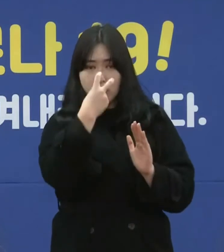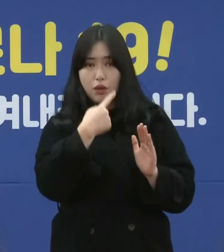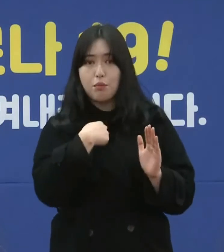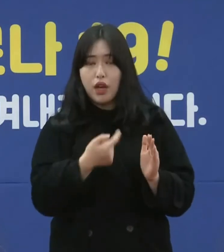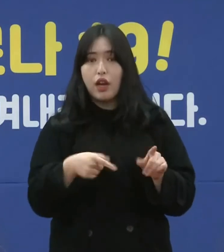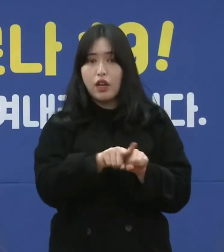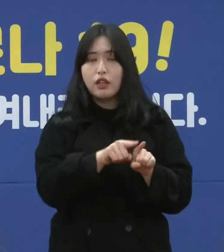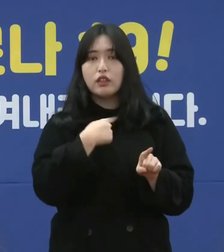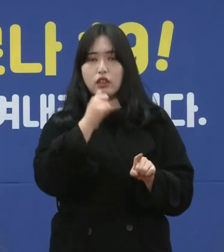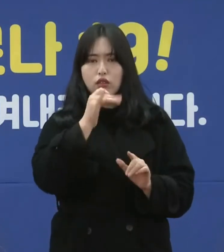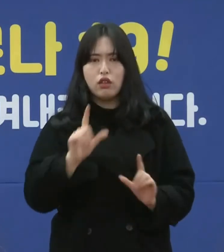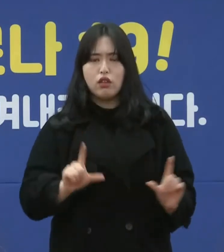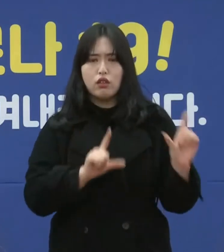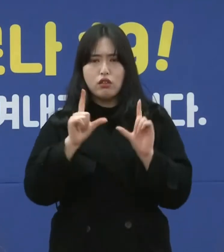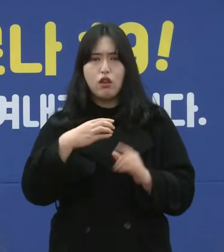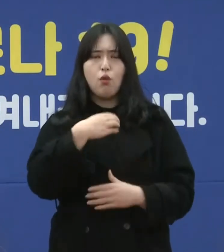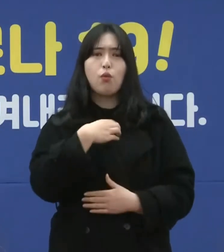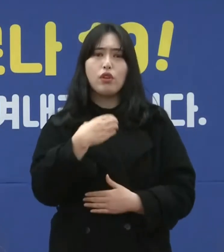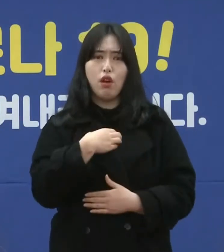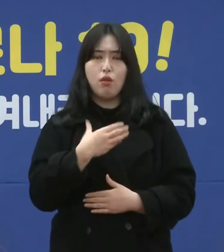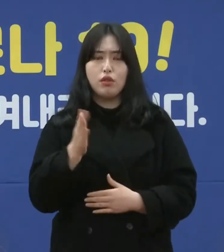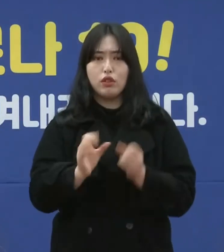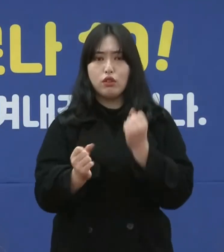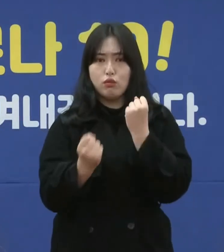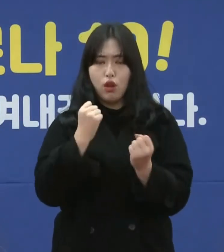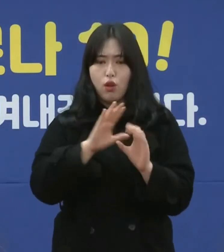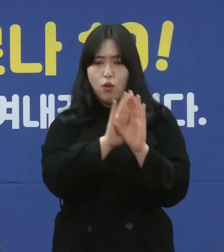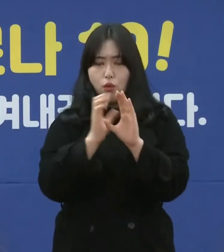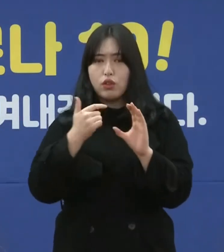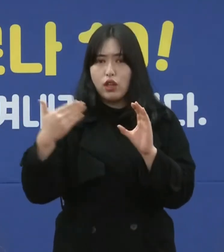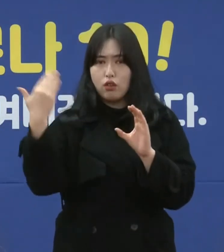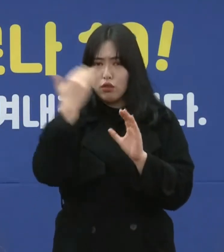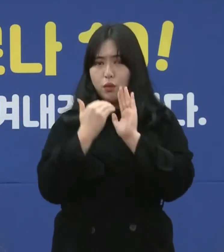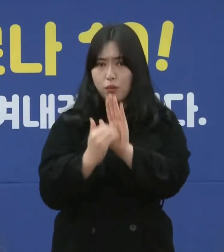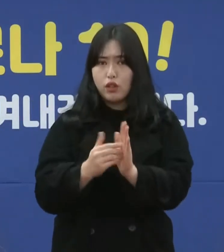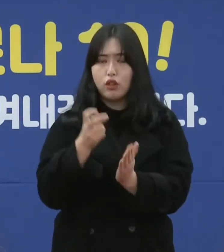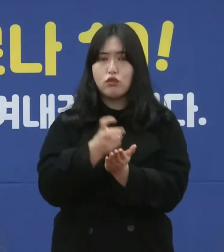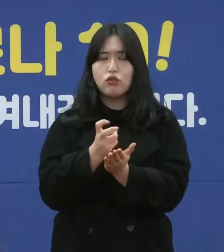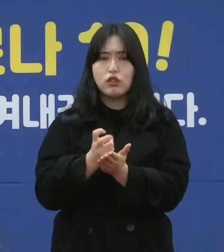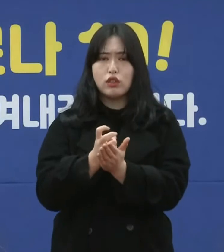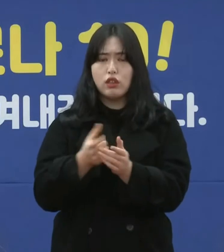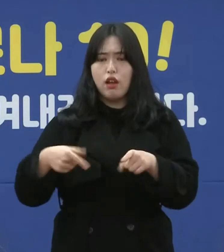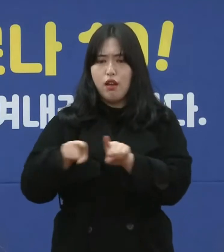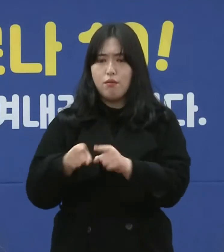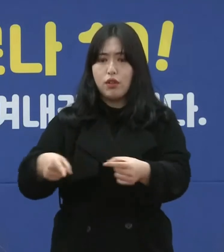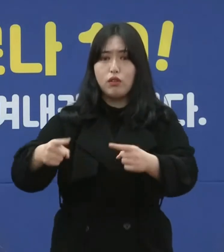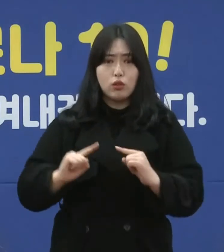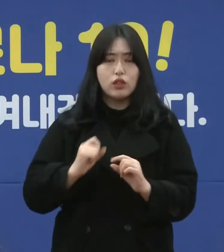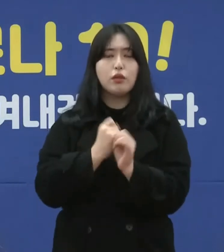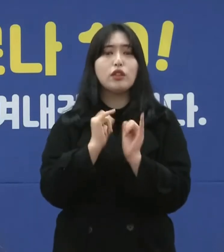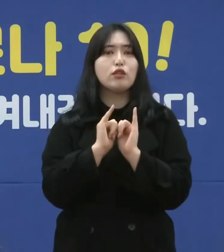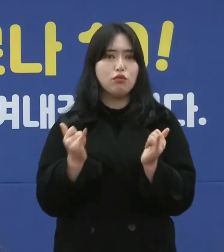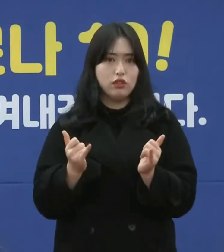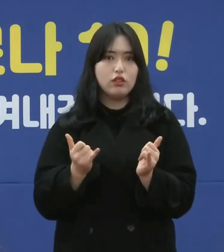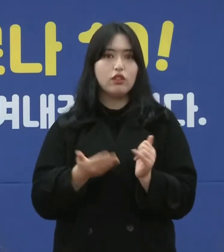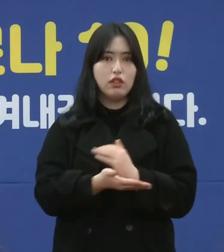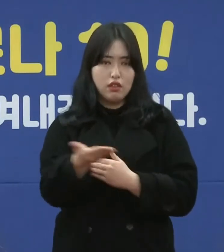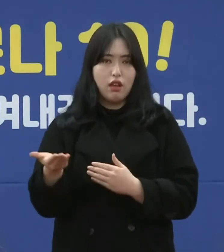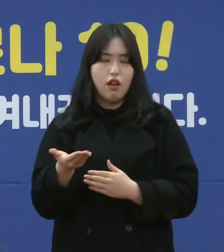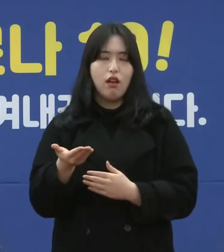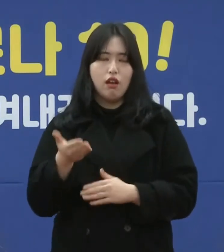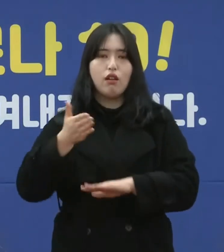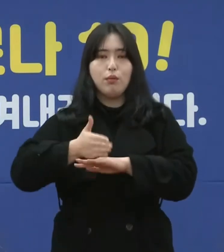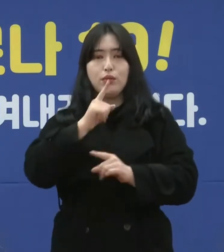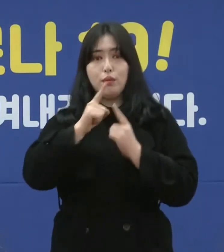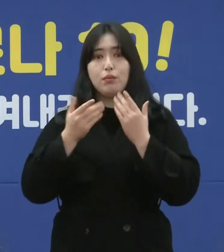있는데 생계 위험에도 불구하고 코로나 방역수칙을 지키는데 동참해 주시는 데 대해서 고마운